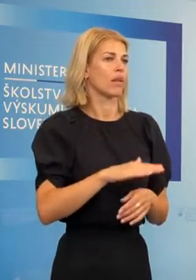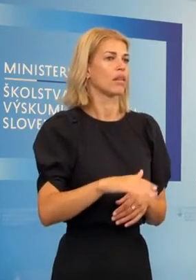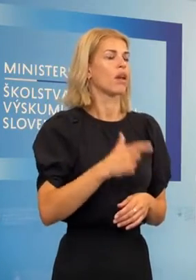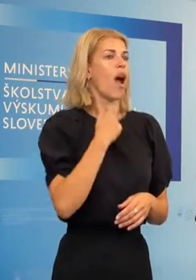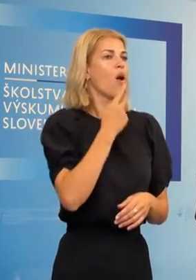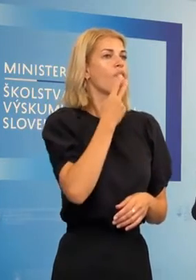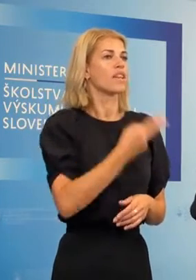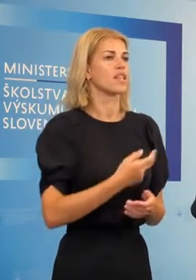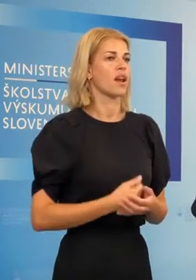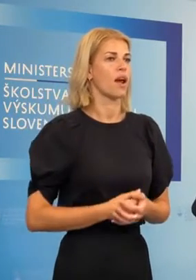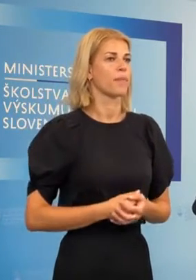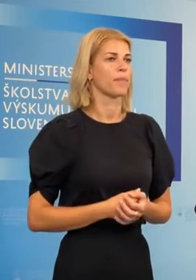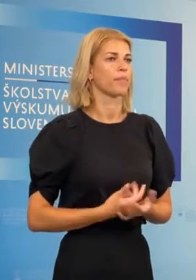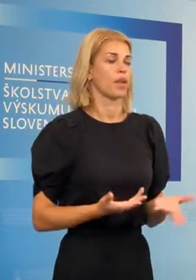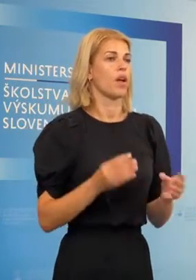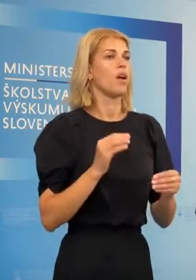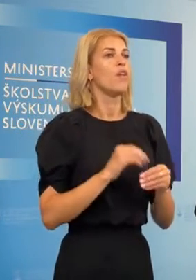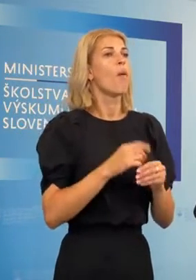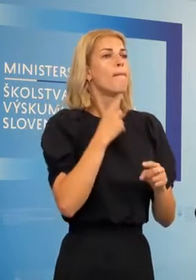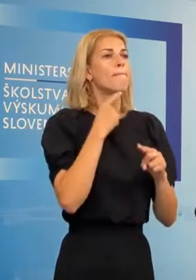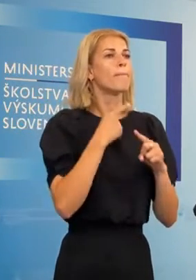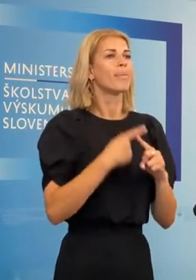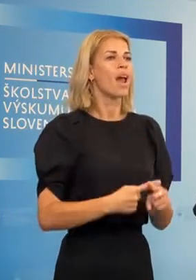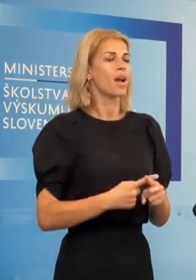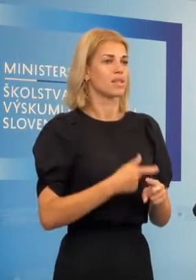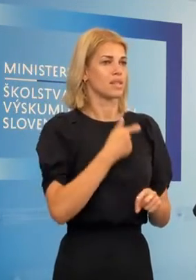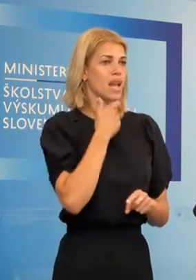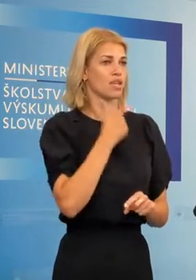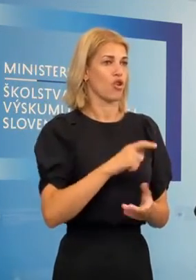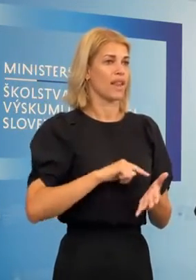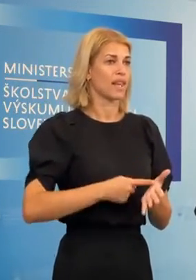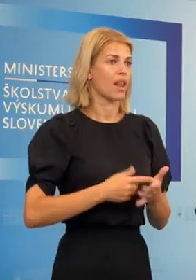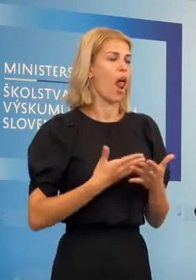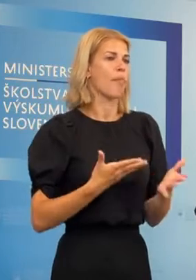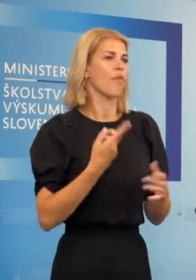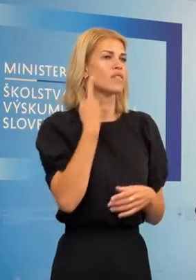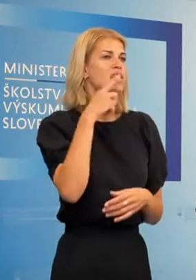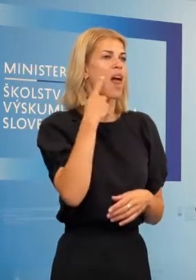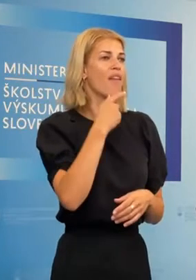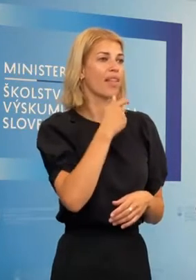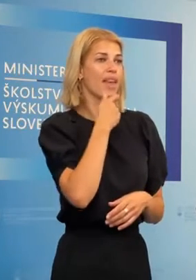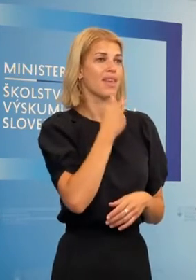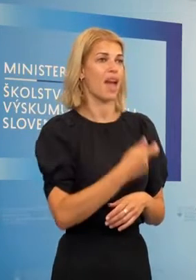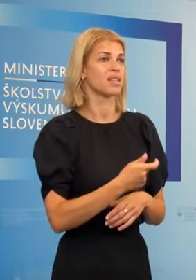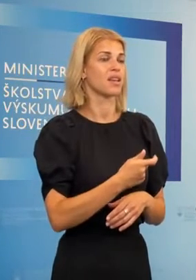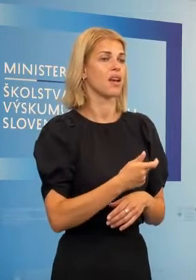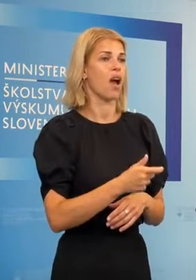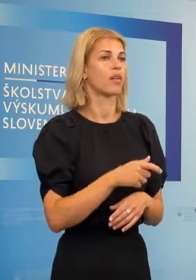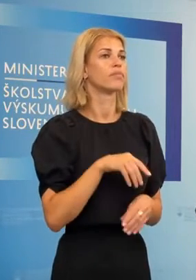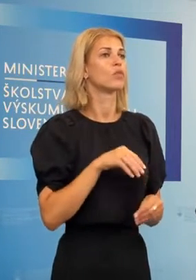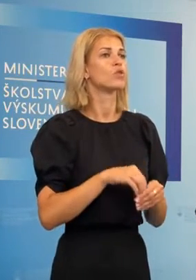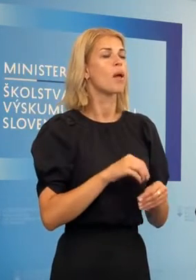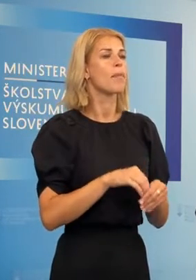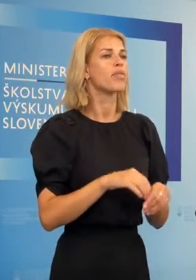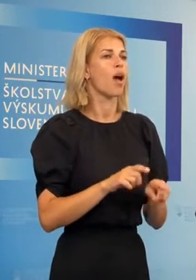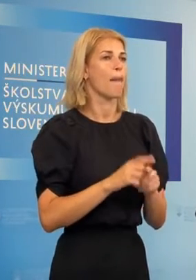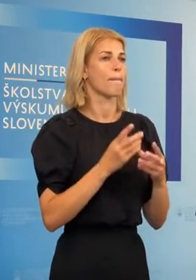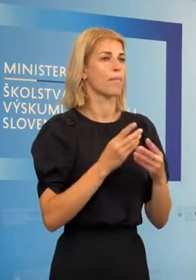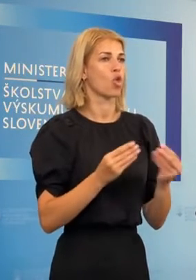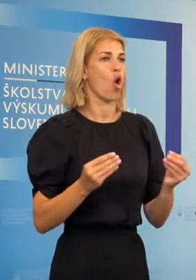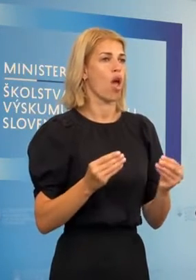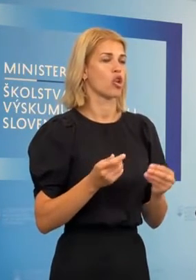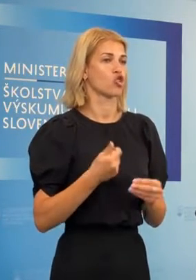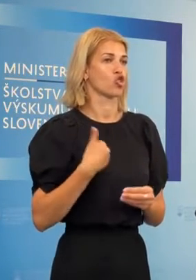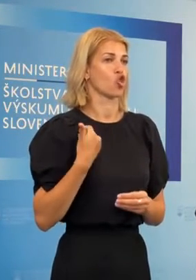Taktož. V praxi, čo sa týka jazykových tried alebo vôbec vzdiaľovanie jazyka je to o tom, že mnohé školy to robia v